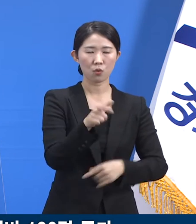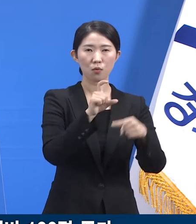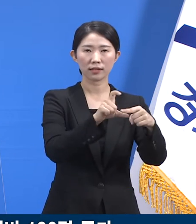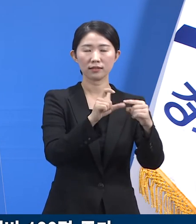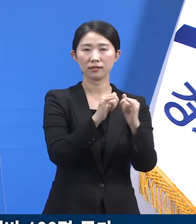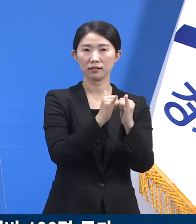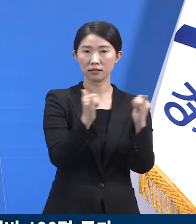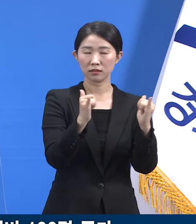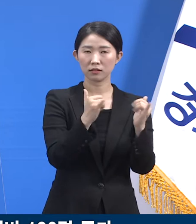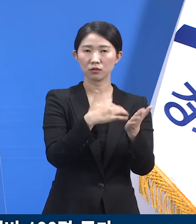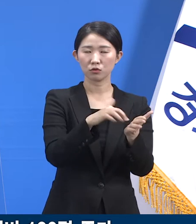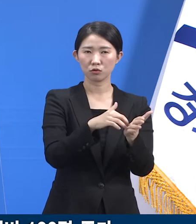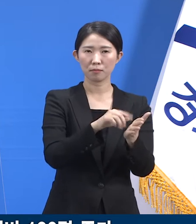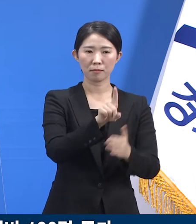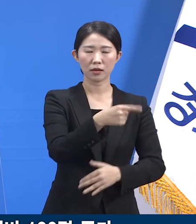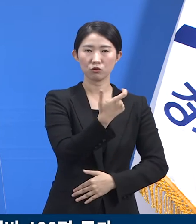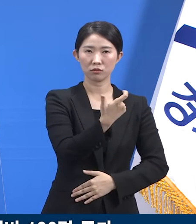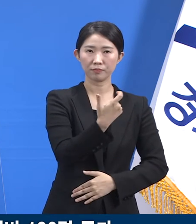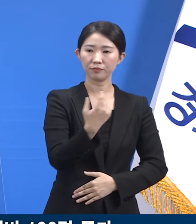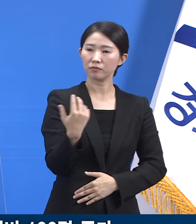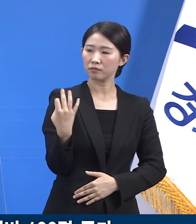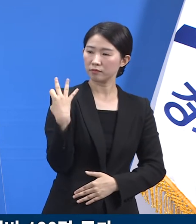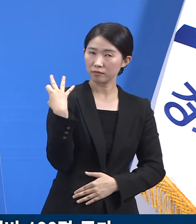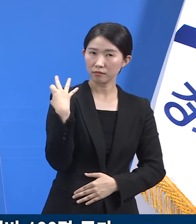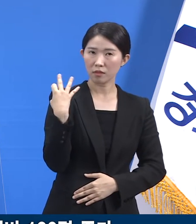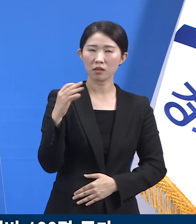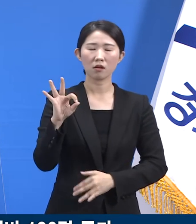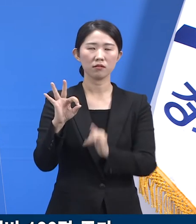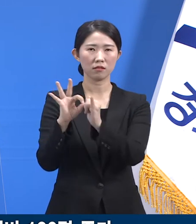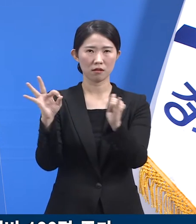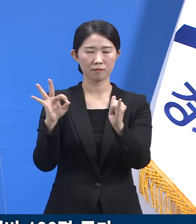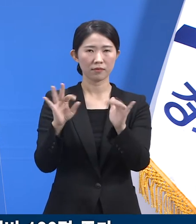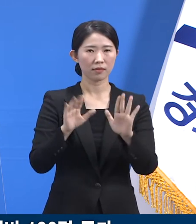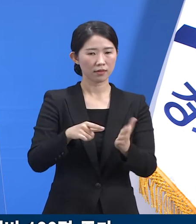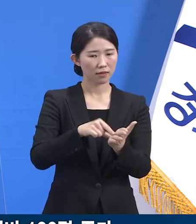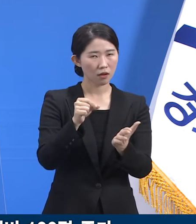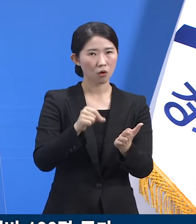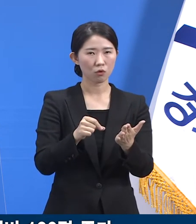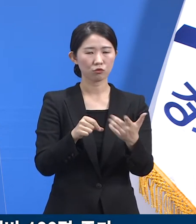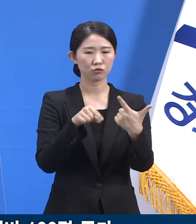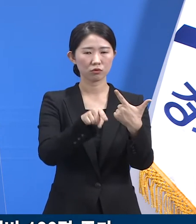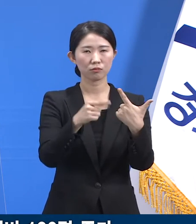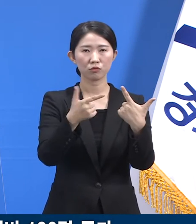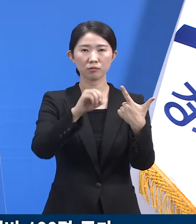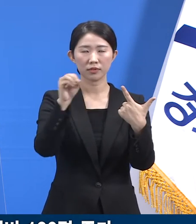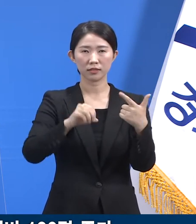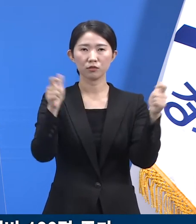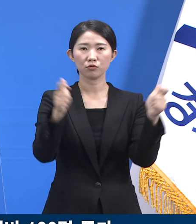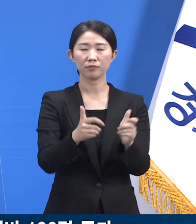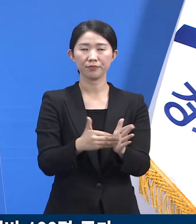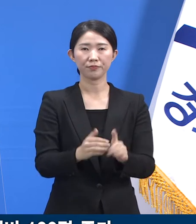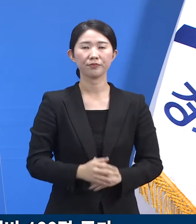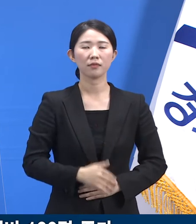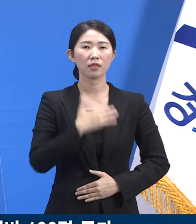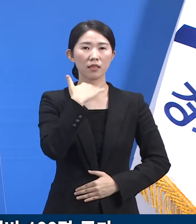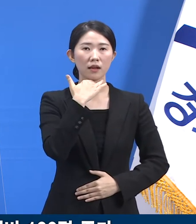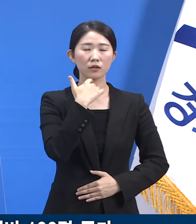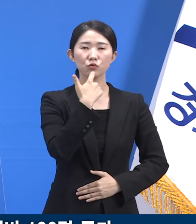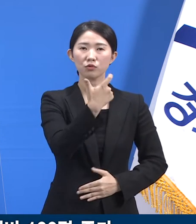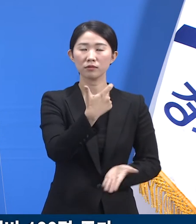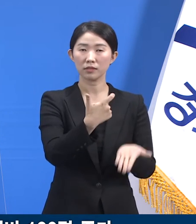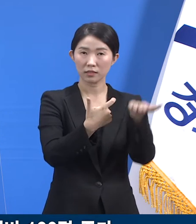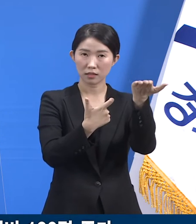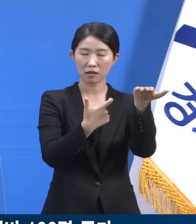전주 170명 대비 10명 5.9% 감소하였습니다. 60세 이상 고령 확진자는